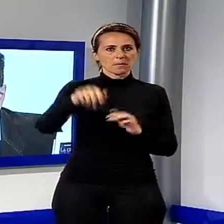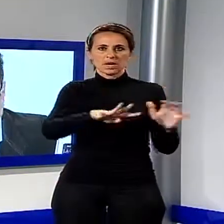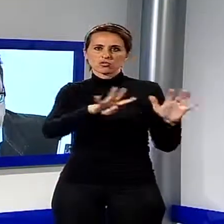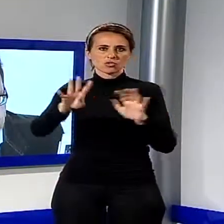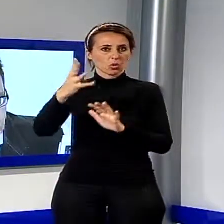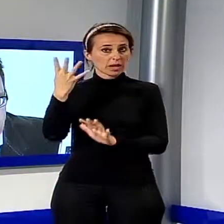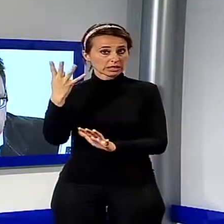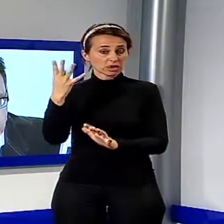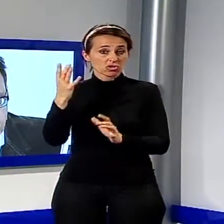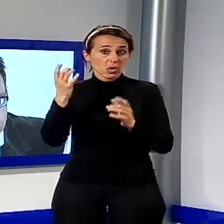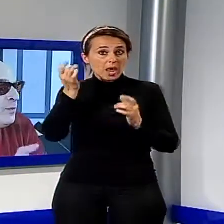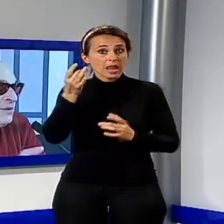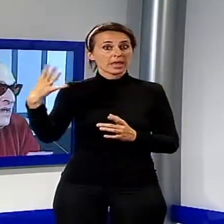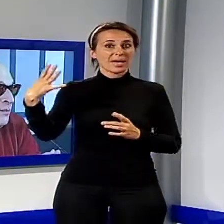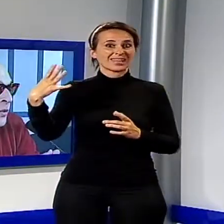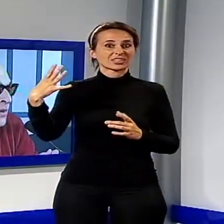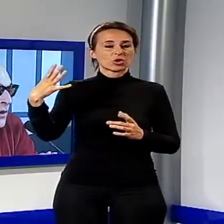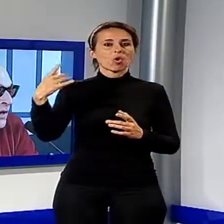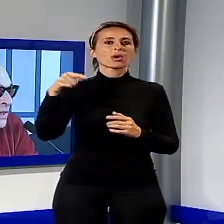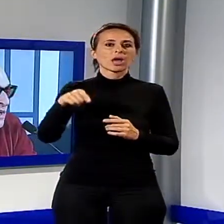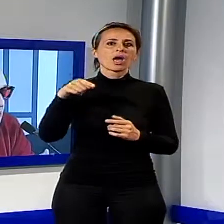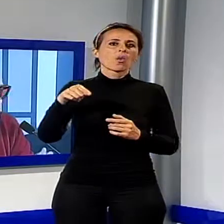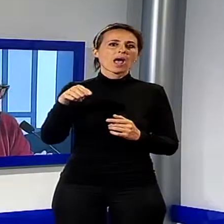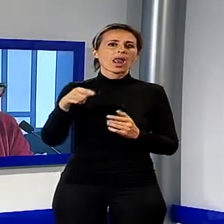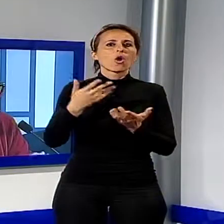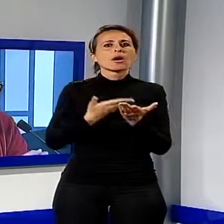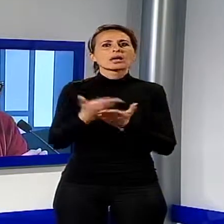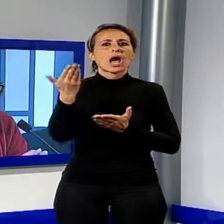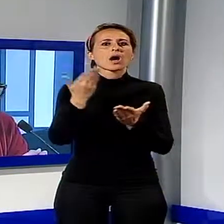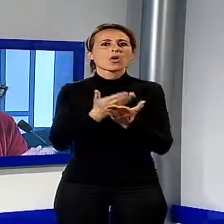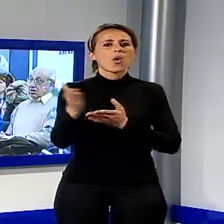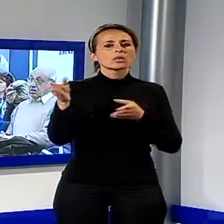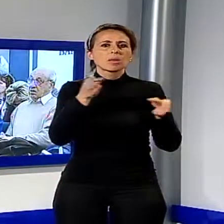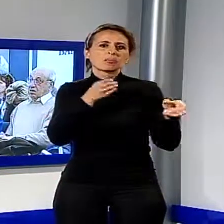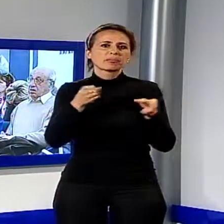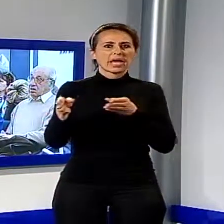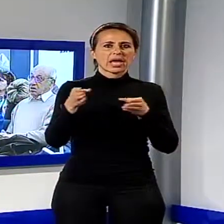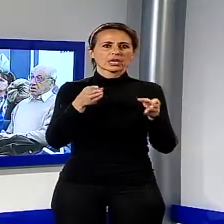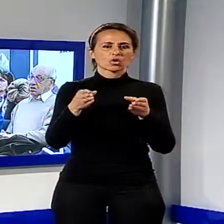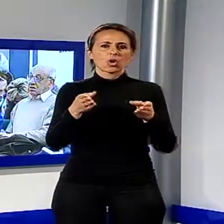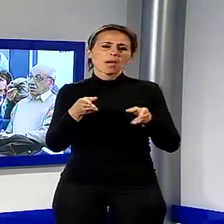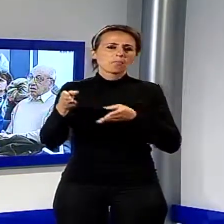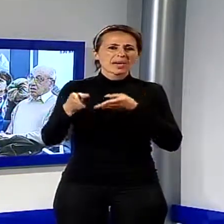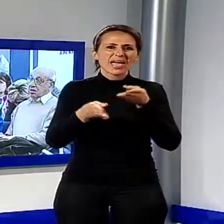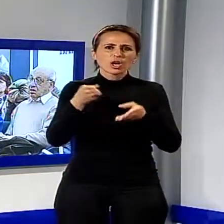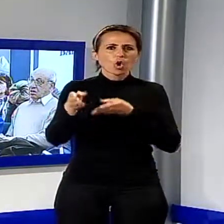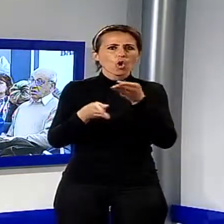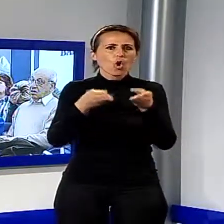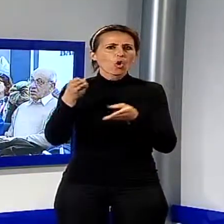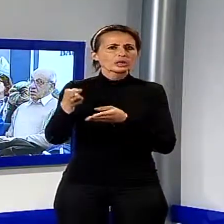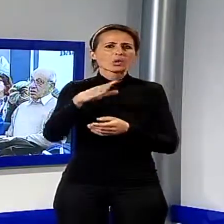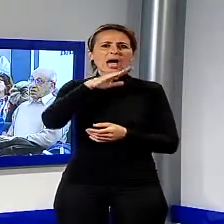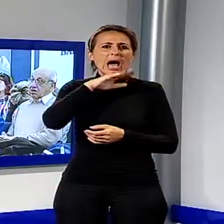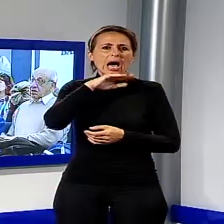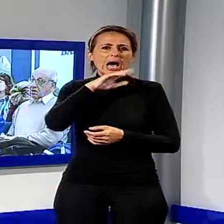è una narrazione di Andrea Giannasi, che con il regista Bramorossi ha creato una sorta di percorso tra la memoria degli anziani di